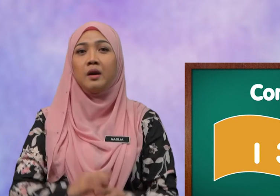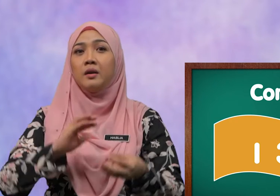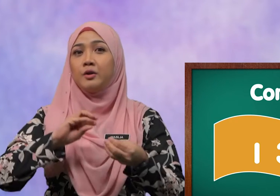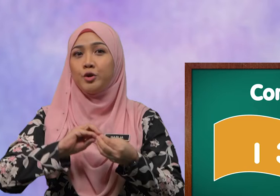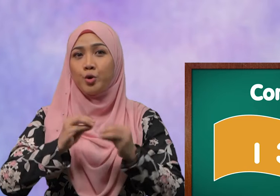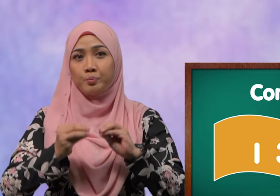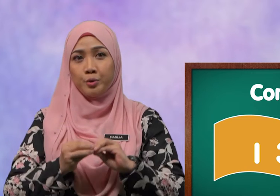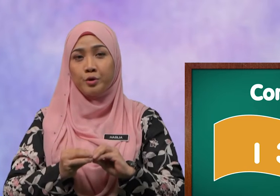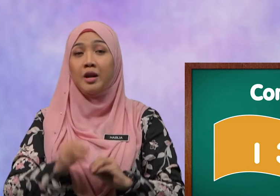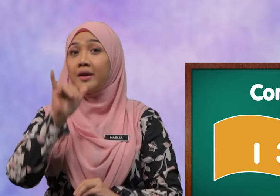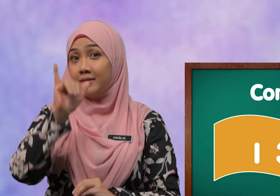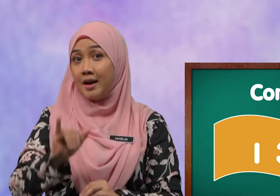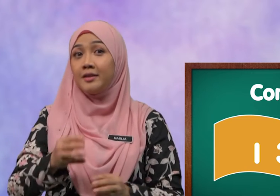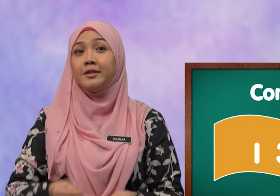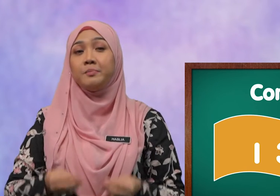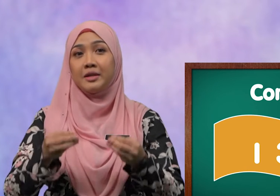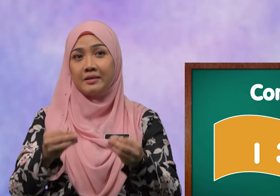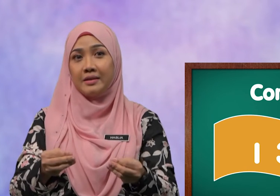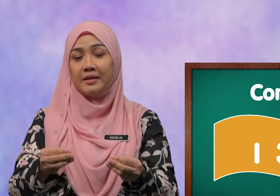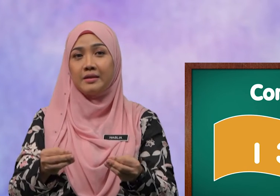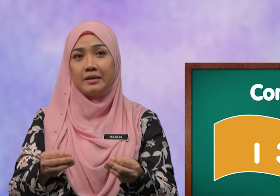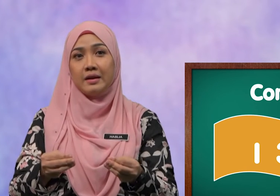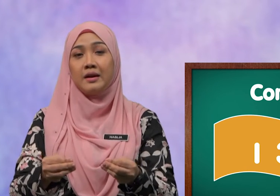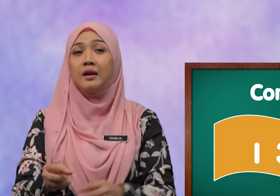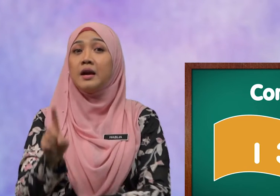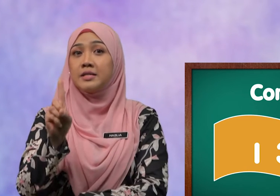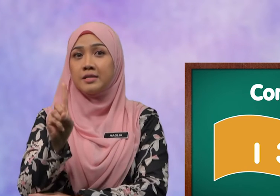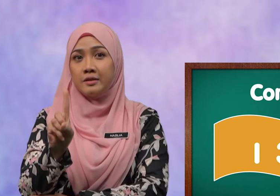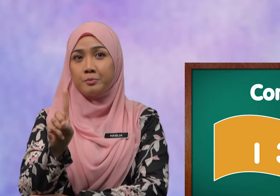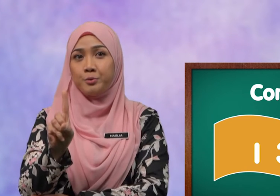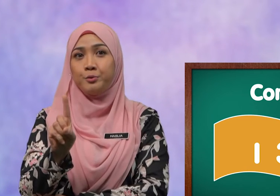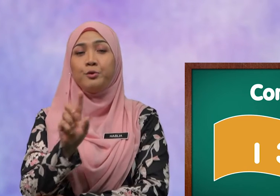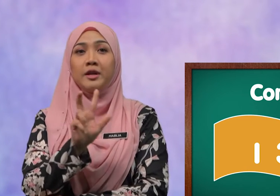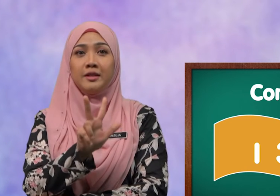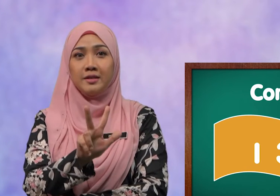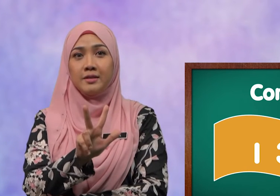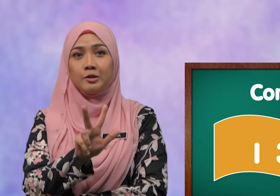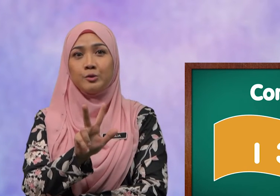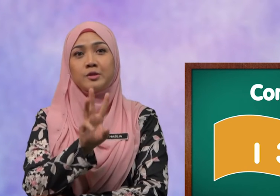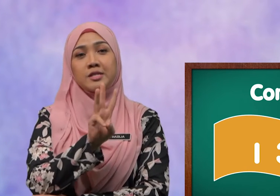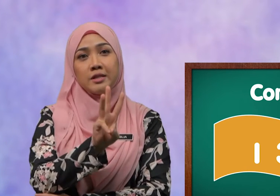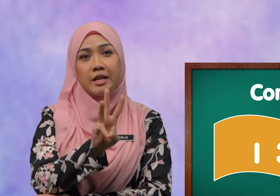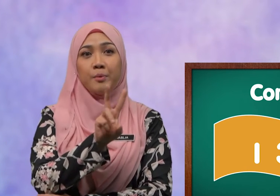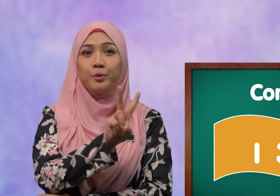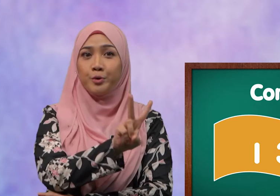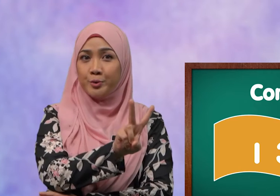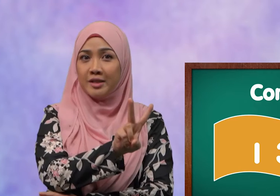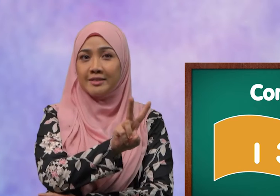Nombor Yang Diberi Ialah Seribu Tiga ratus Enam Puluh Dua